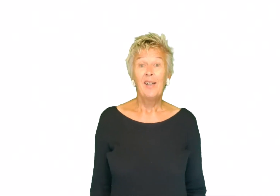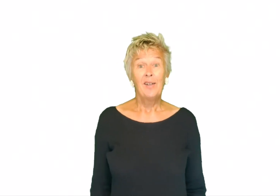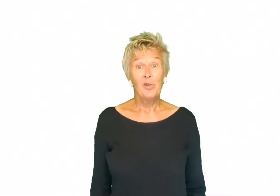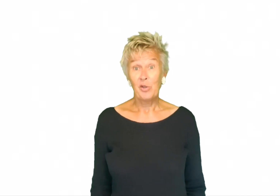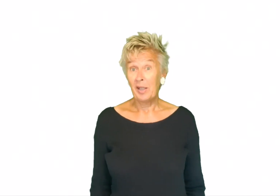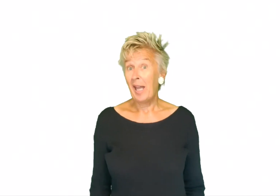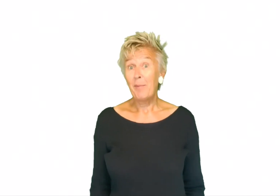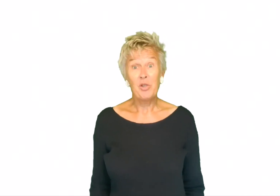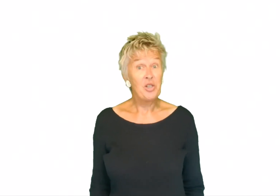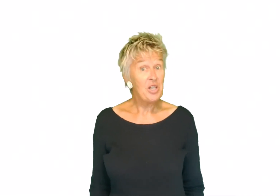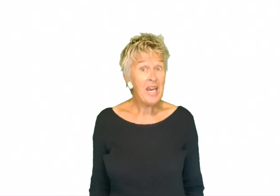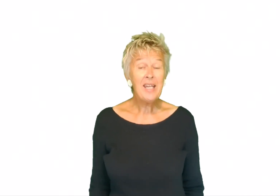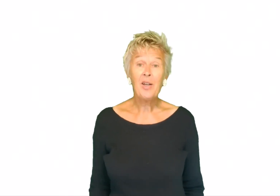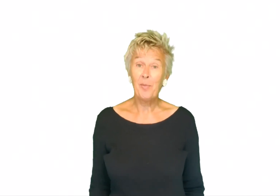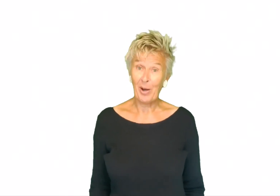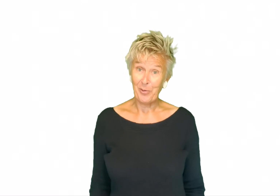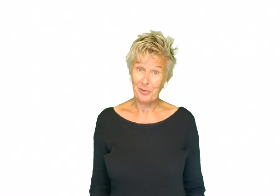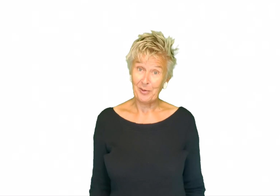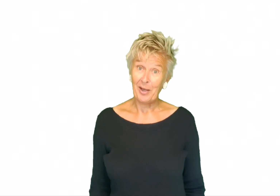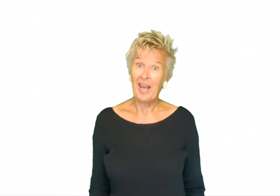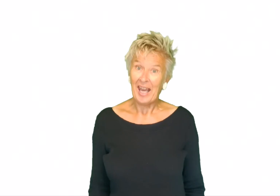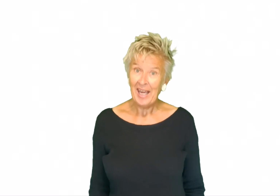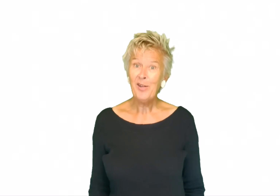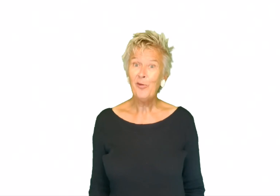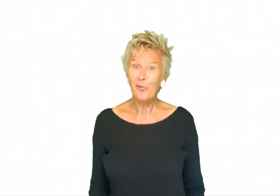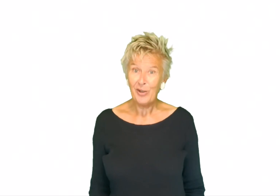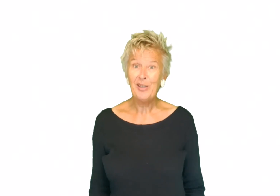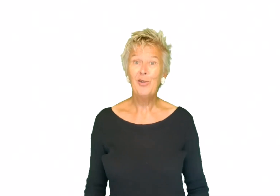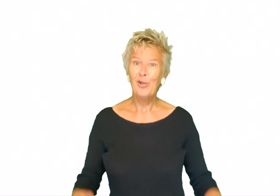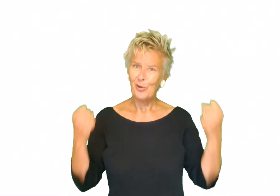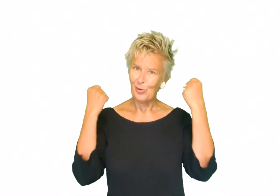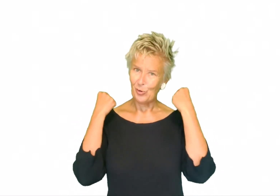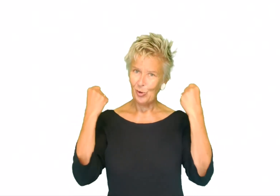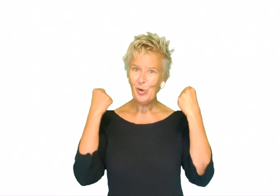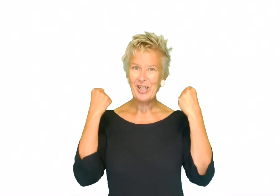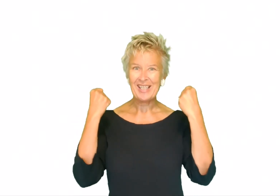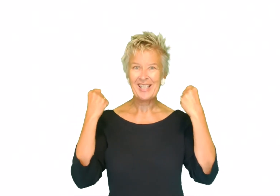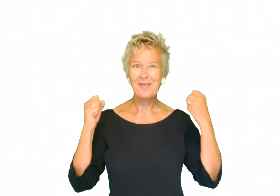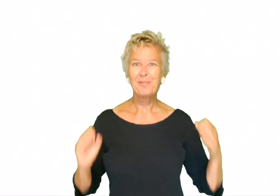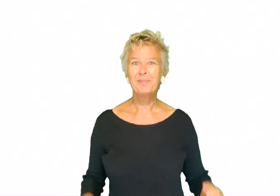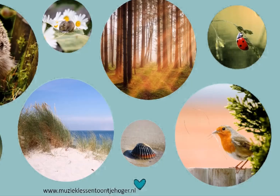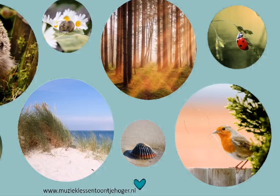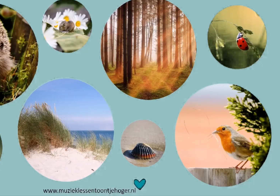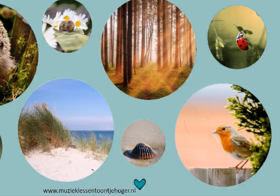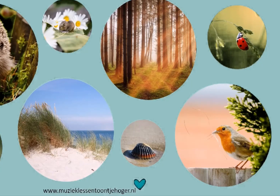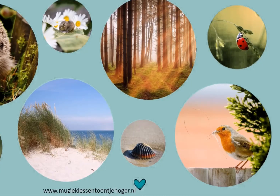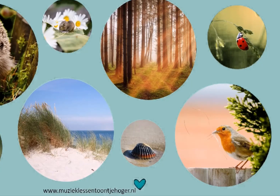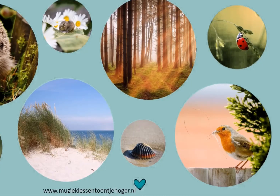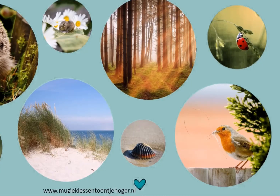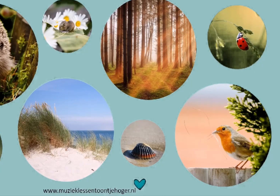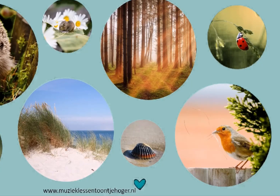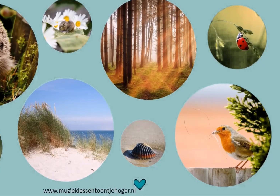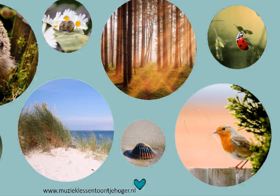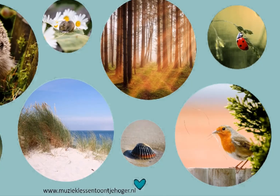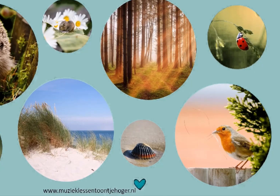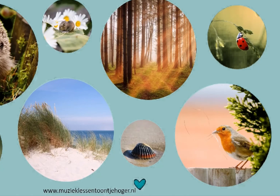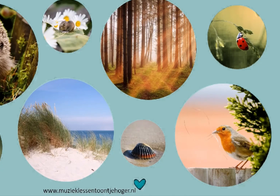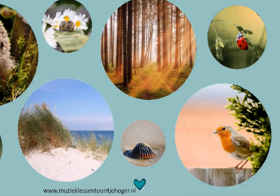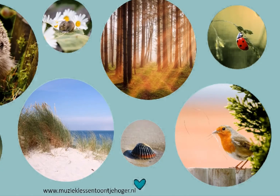Dus ga hem zeker gebruiken. Heel veel succes. Succes. Muziek. Muziek.